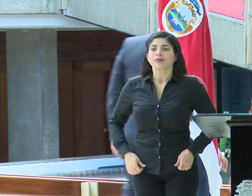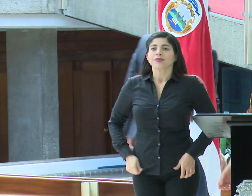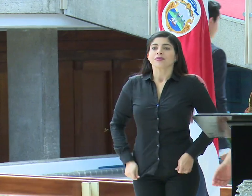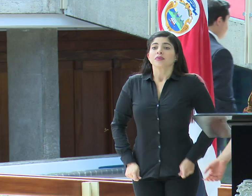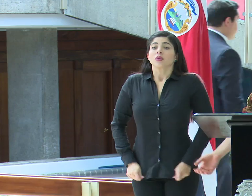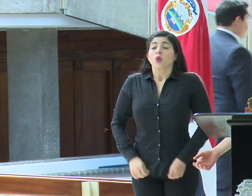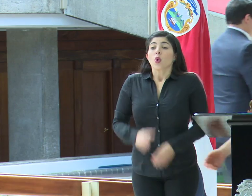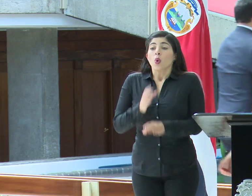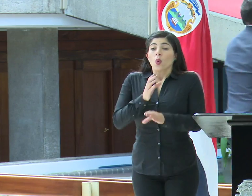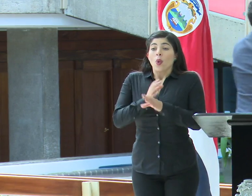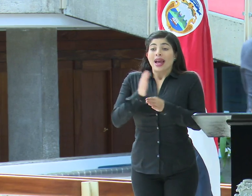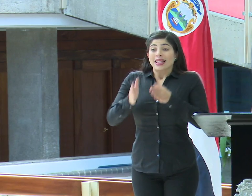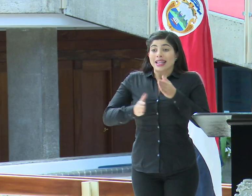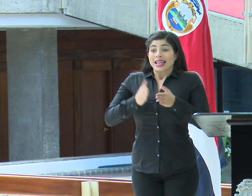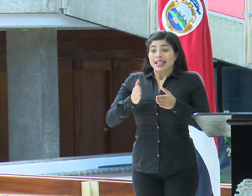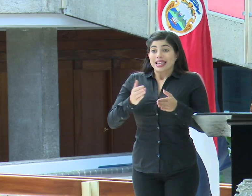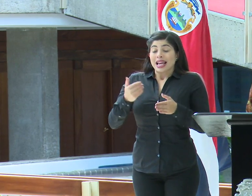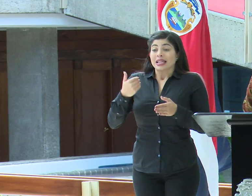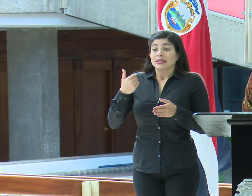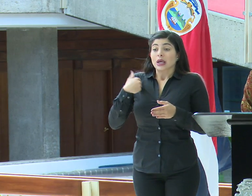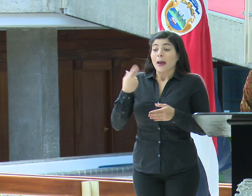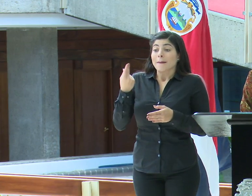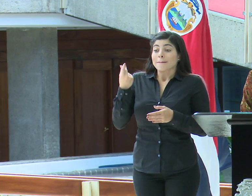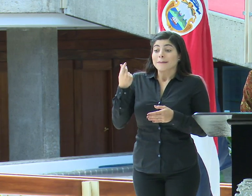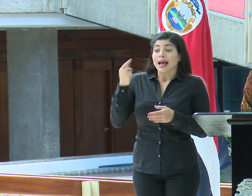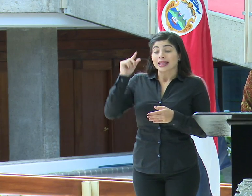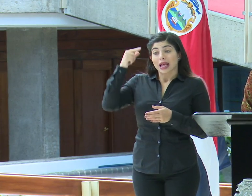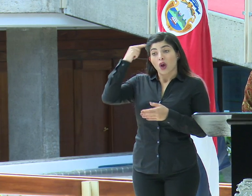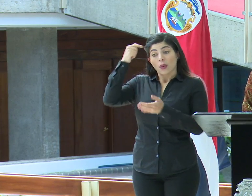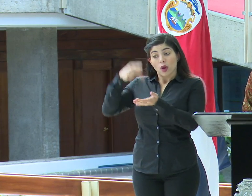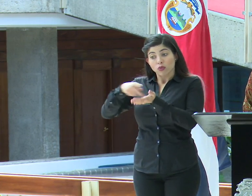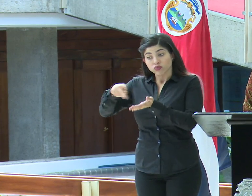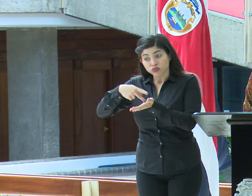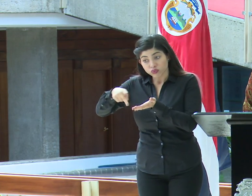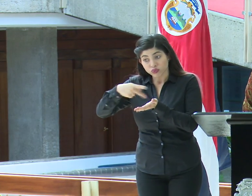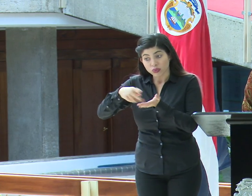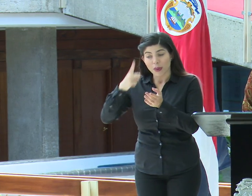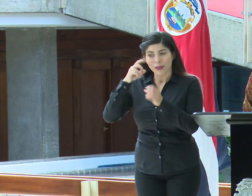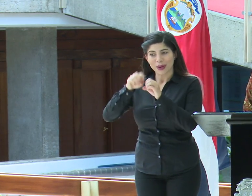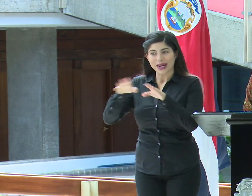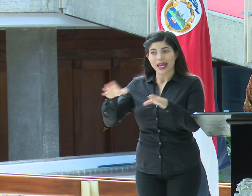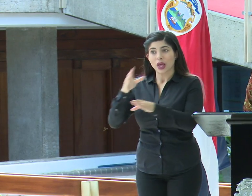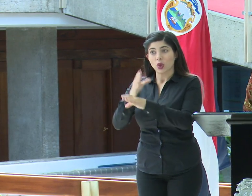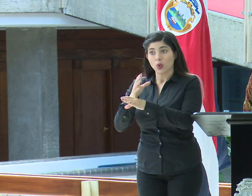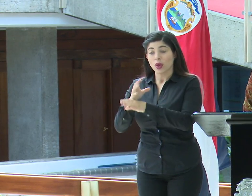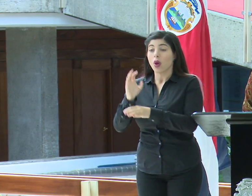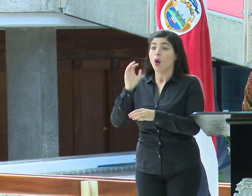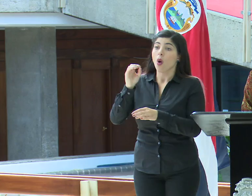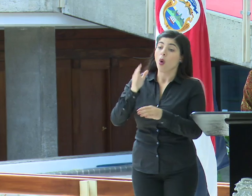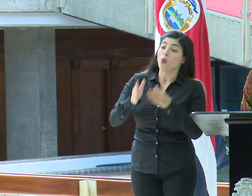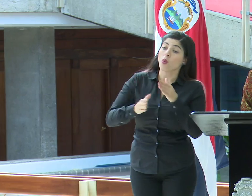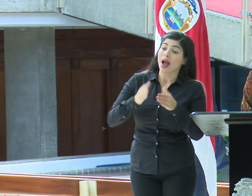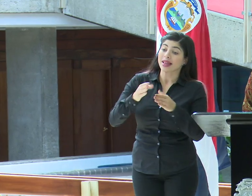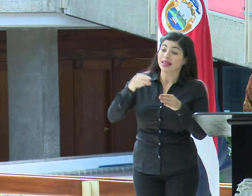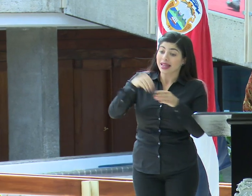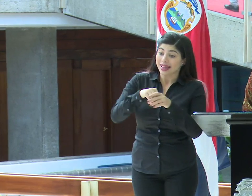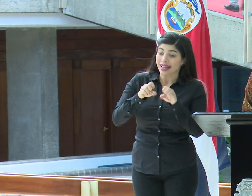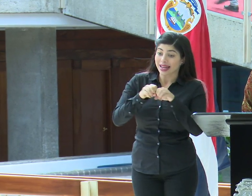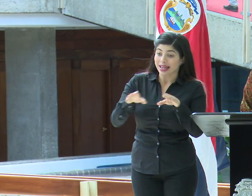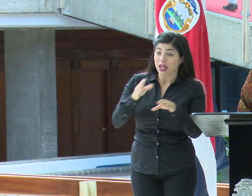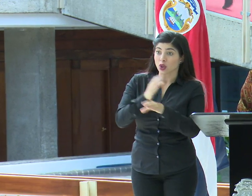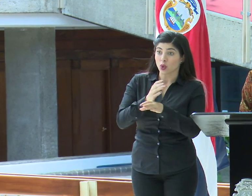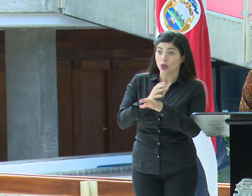caso de las guarderías que reciben subsidio del Estado por parte de la red de cuido o que se encuentran dentro de la red de cuido,